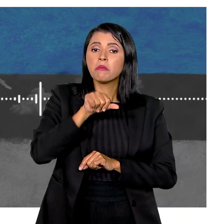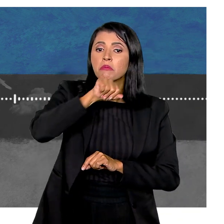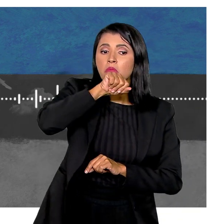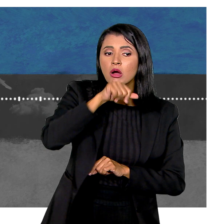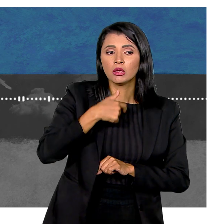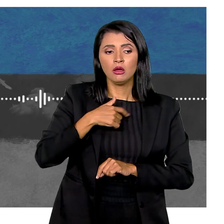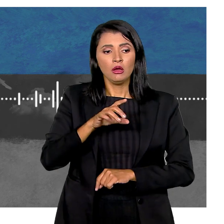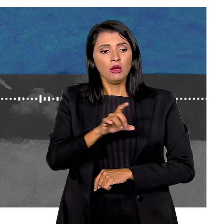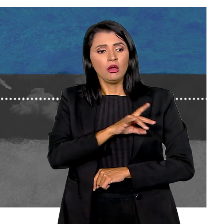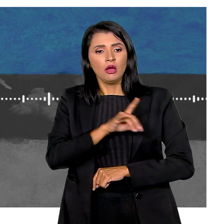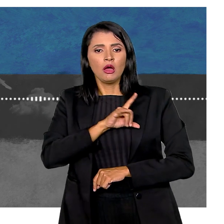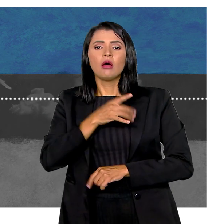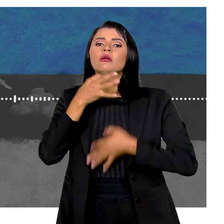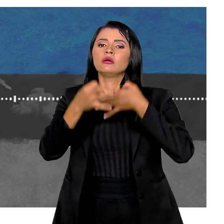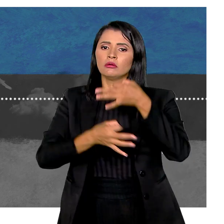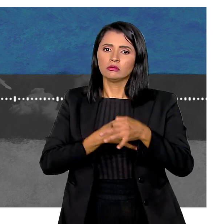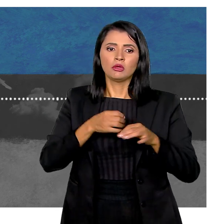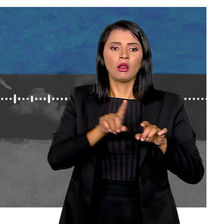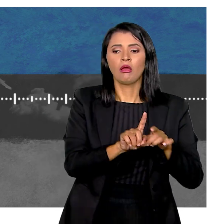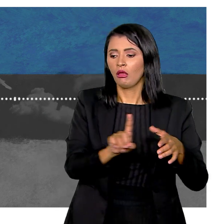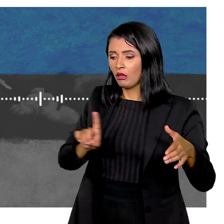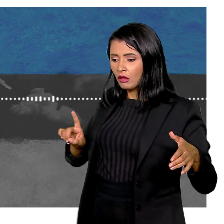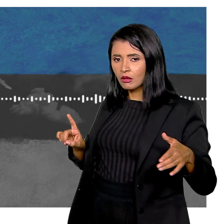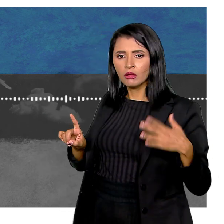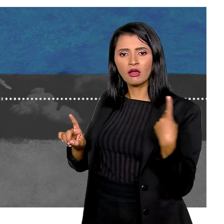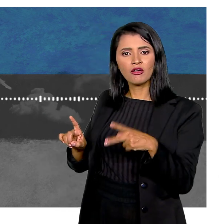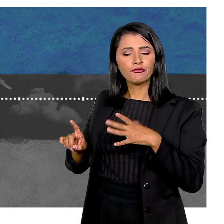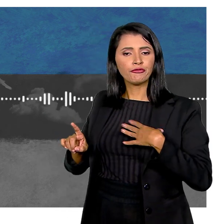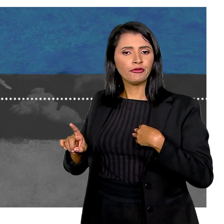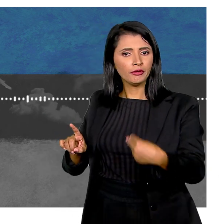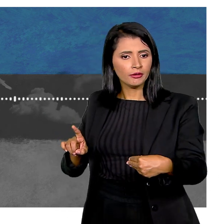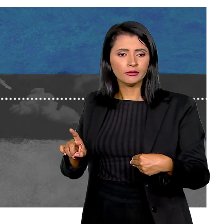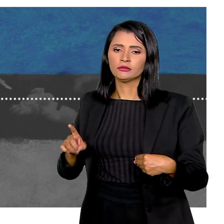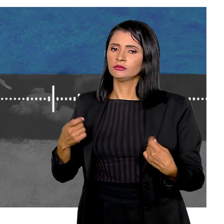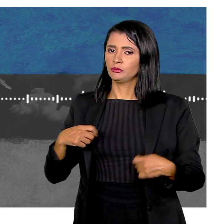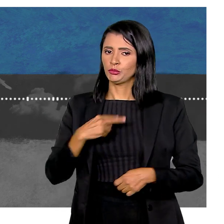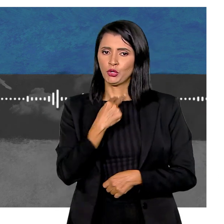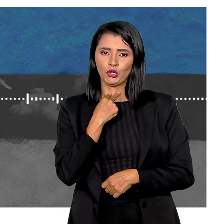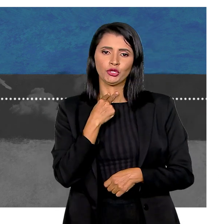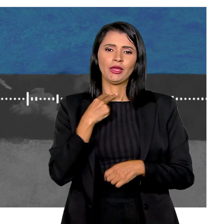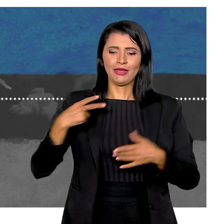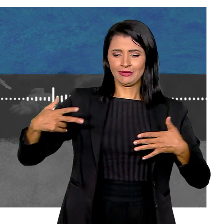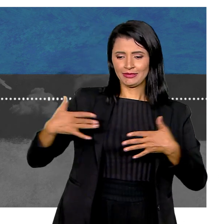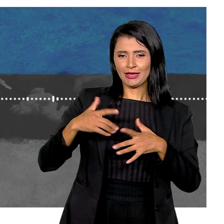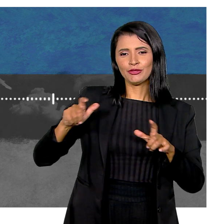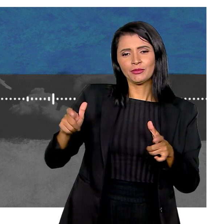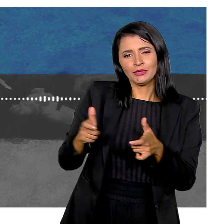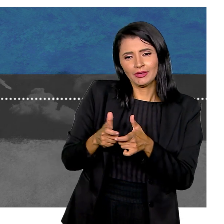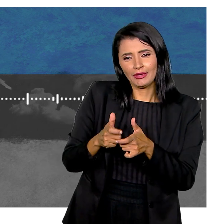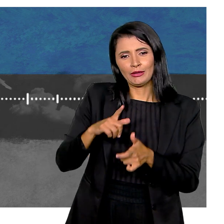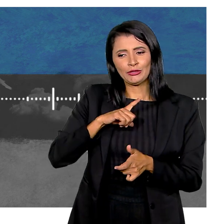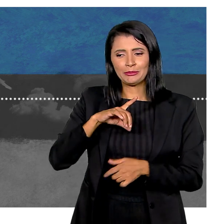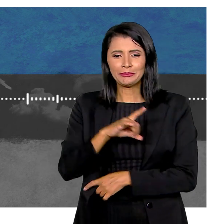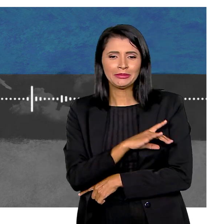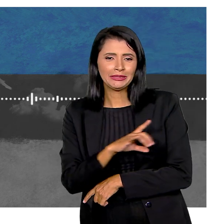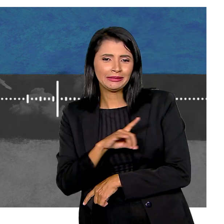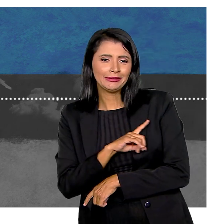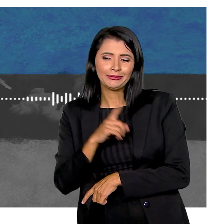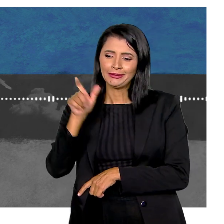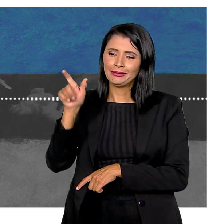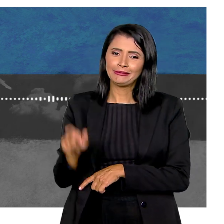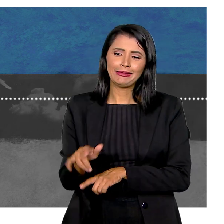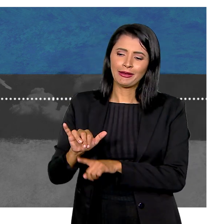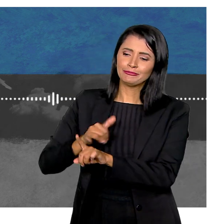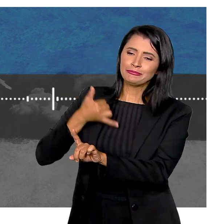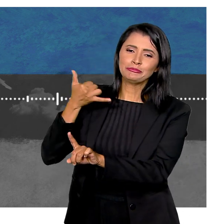que a mãe teve Diante de um medo que ela sentia A exclusão social da sua filha Nós moramos numa cidadezinha muito pequena Eu tinha muito